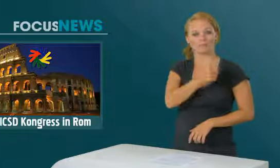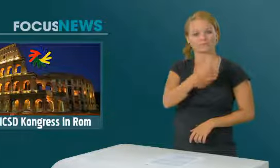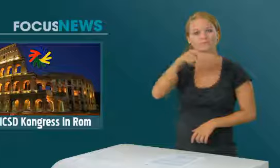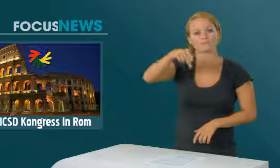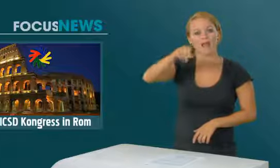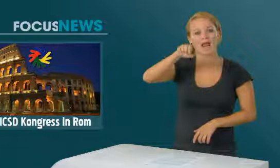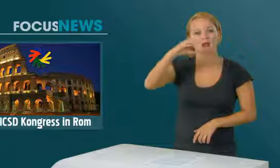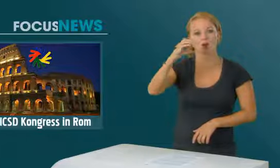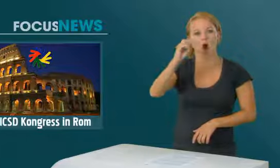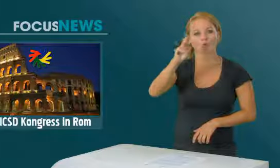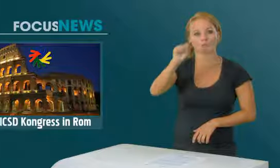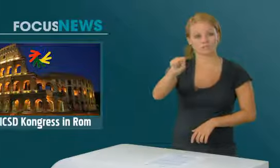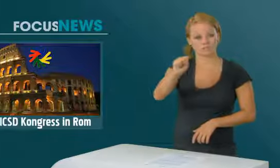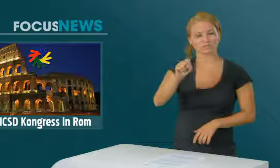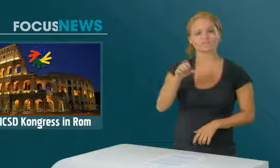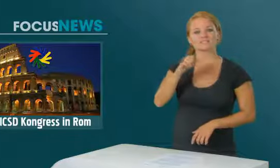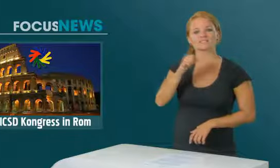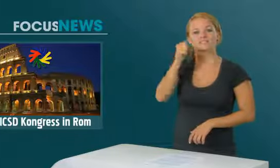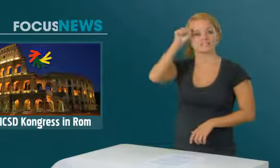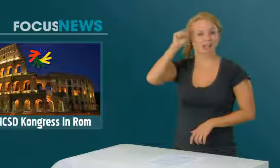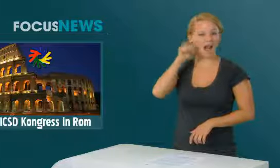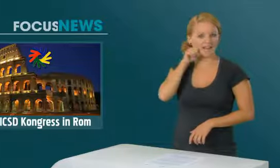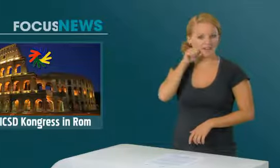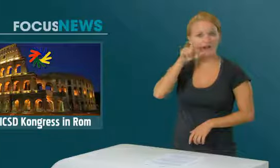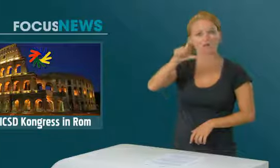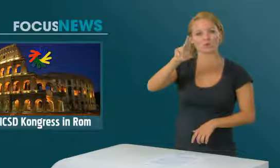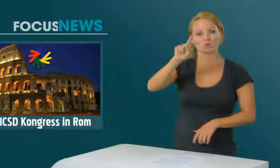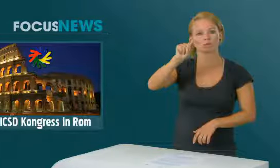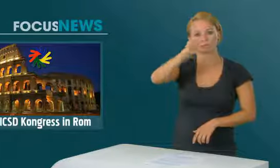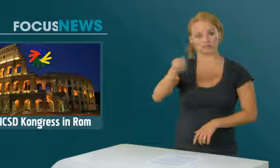und Selina Lutz werden für die Schweiz nach Rom reisen.